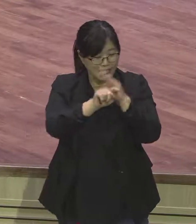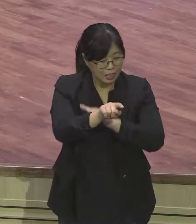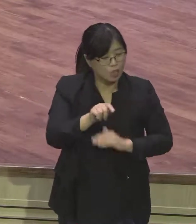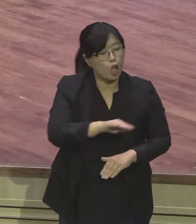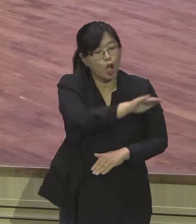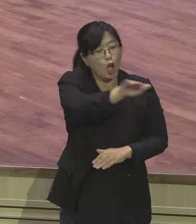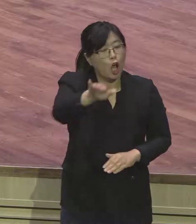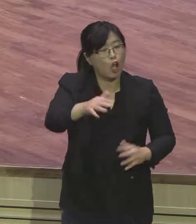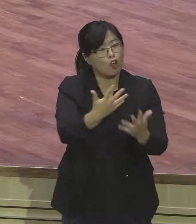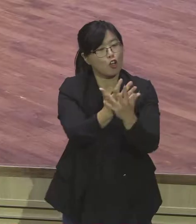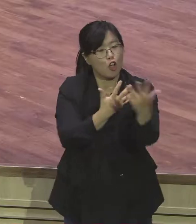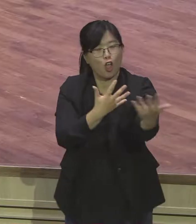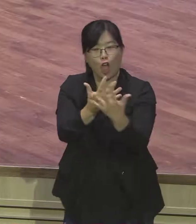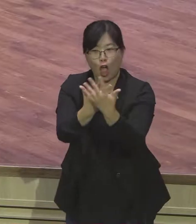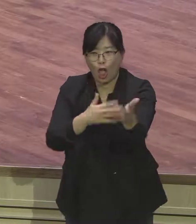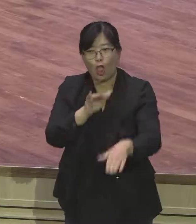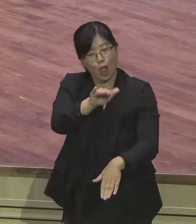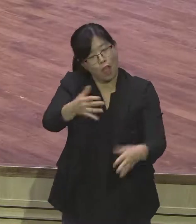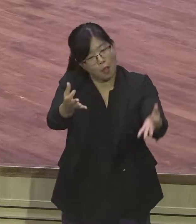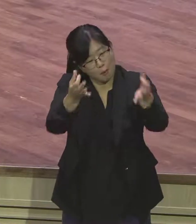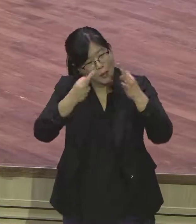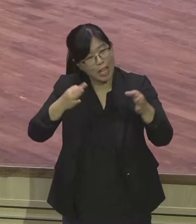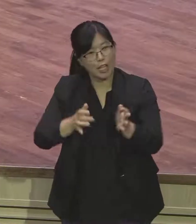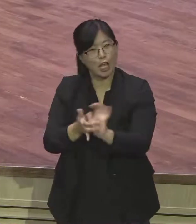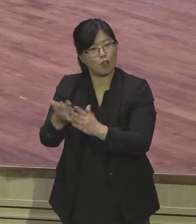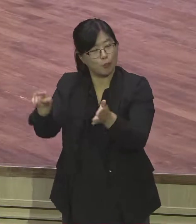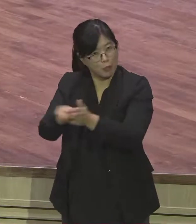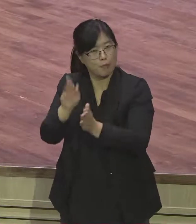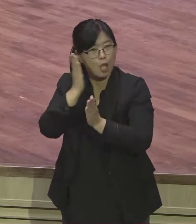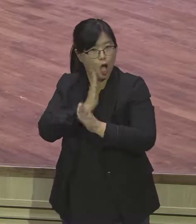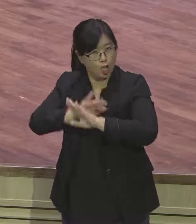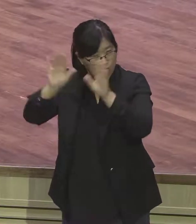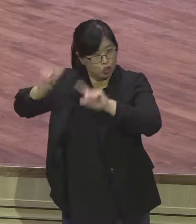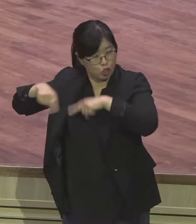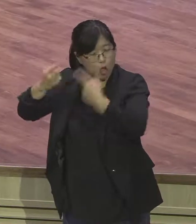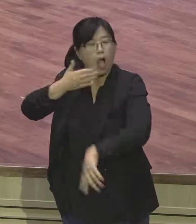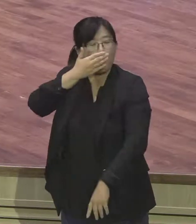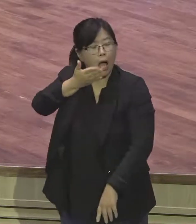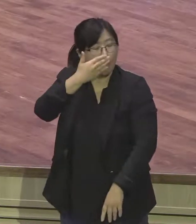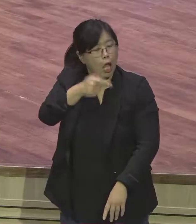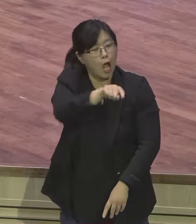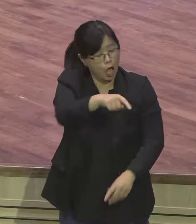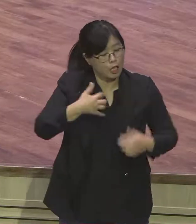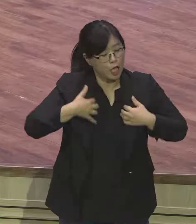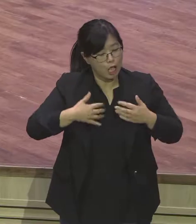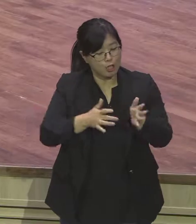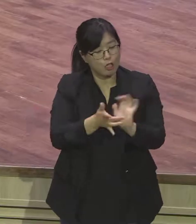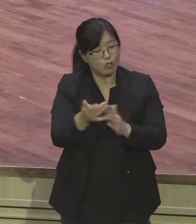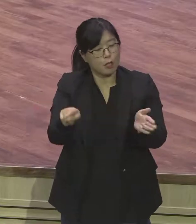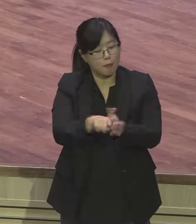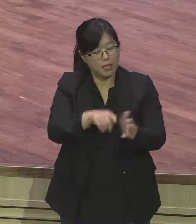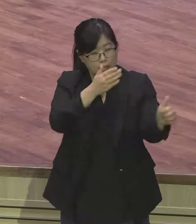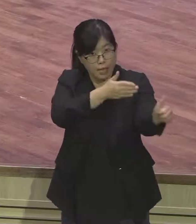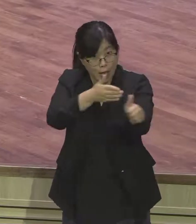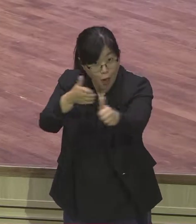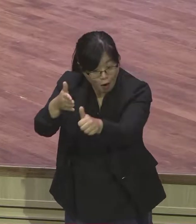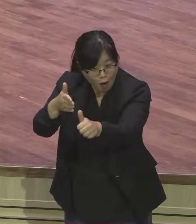그래서 5천 명 채운 거지 사실은 100% 어떤 때는 한 80명 한 번에 다 영접 이런 경우도